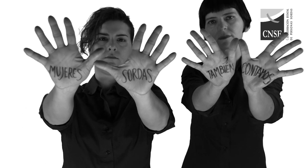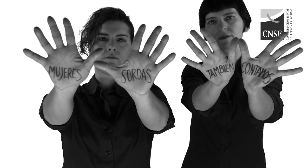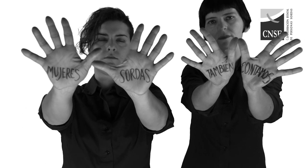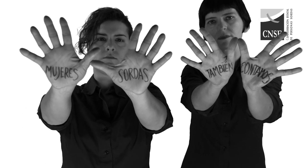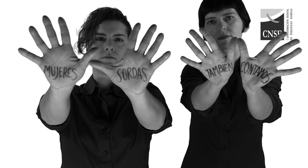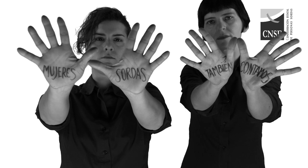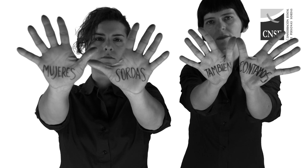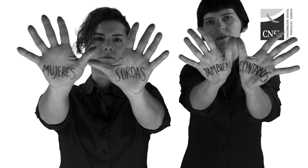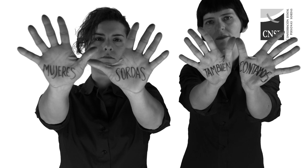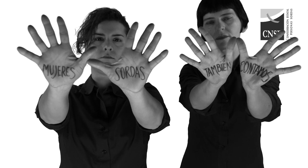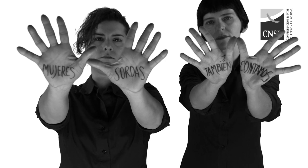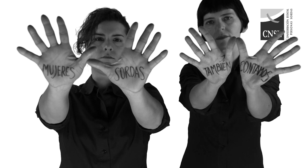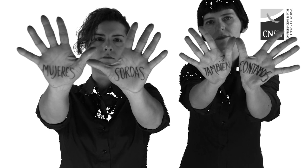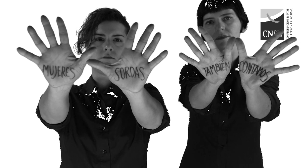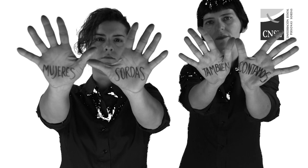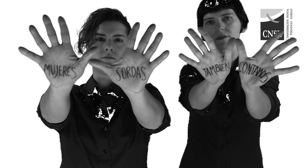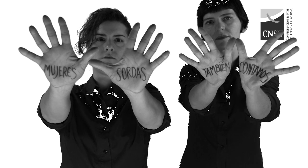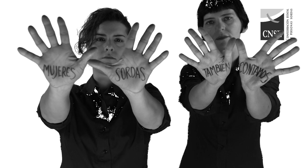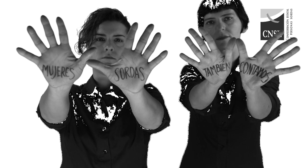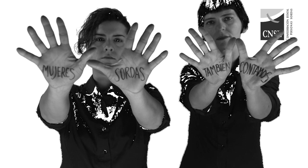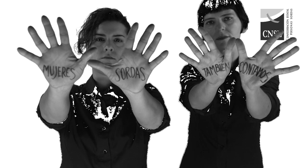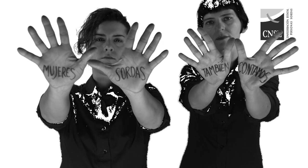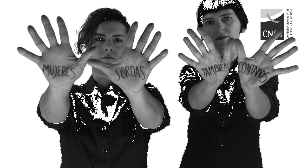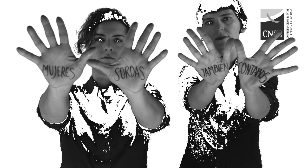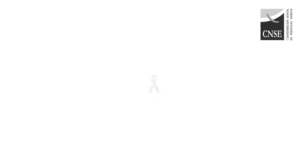Más de.000 sufren tratos cada año.